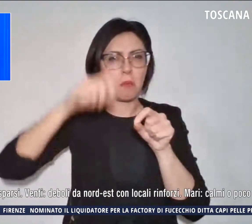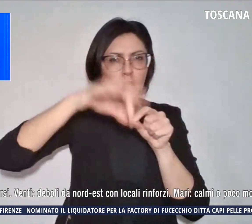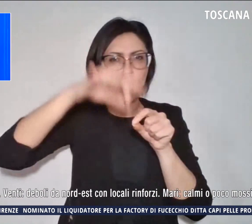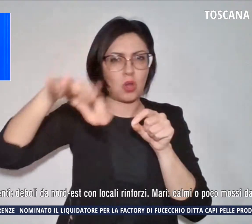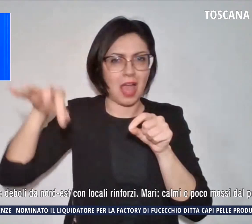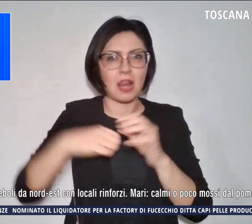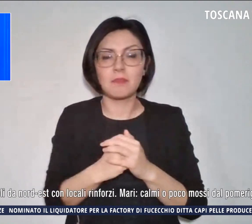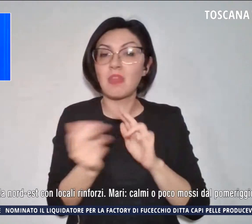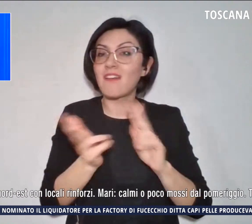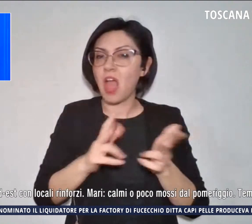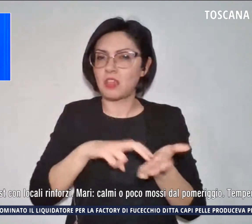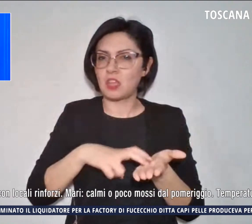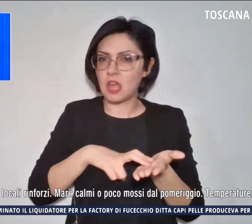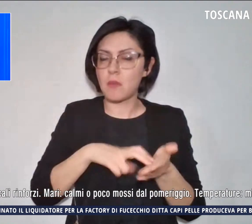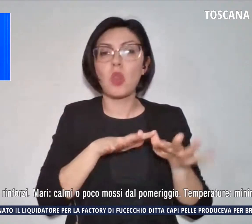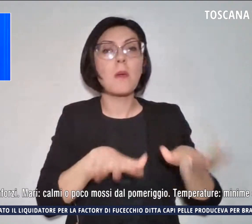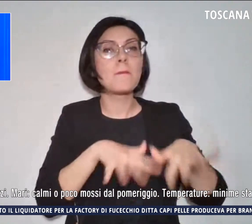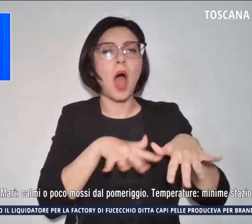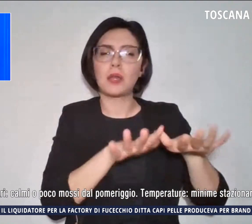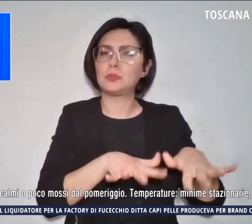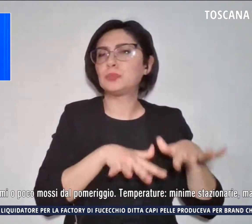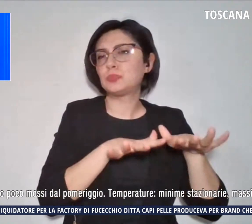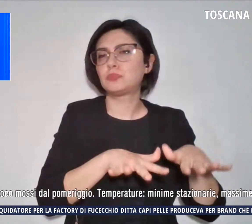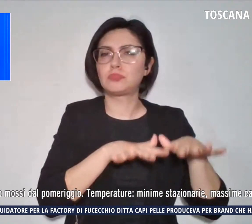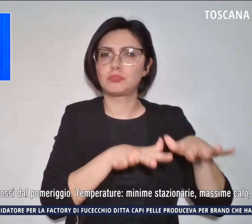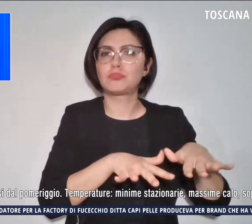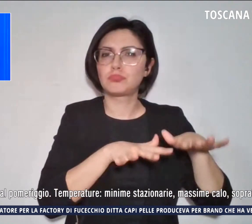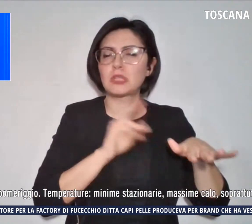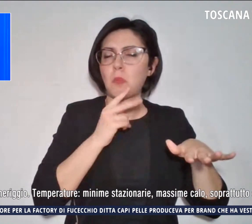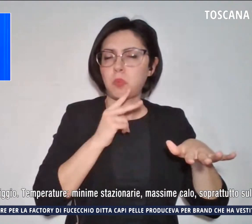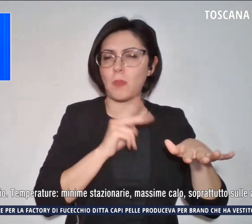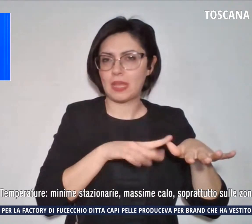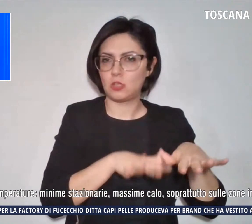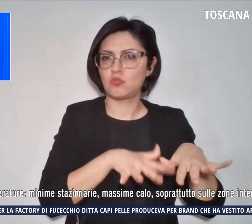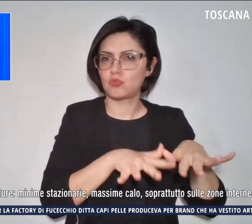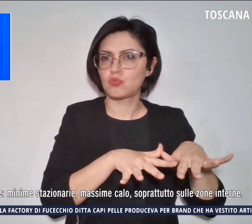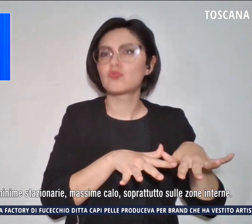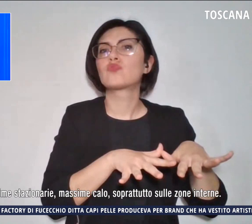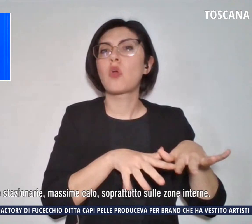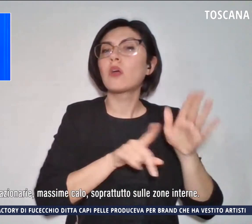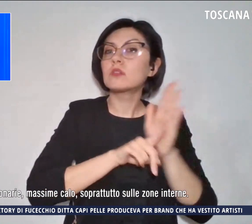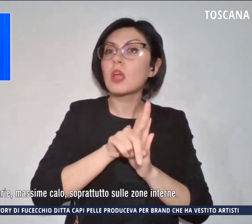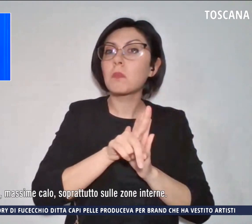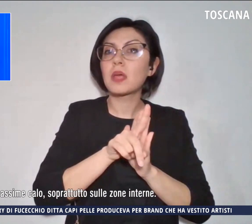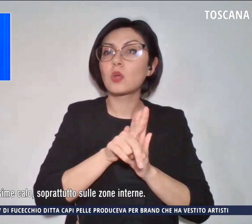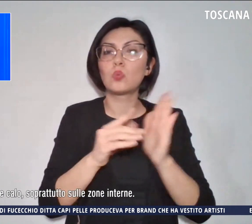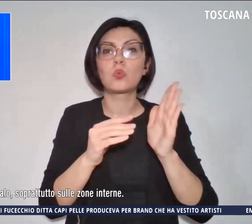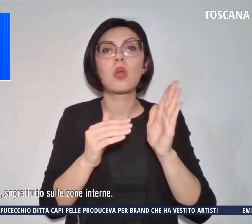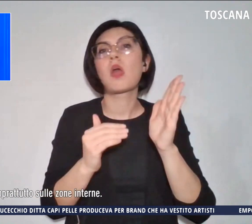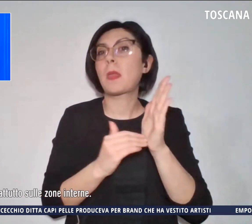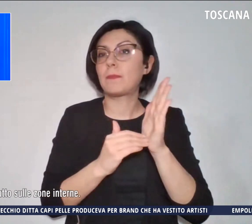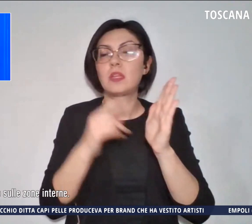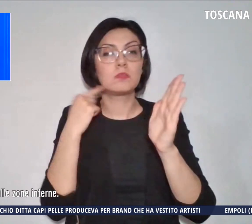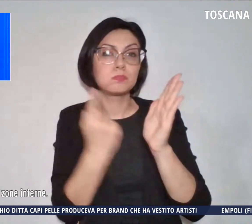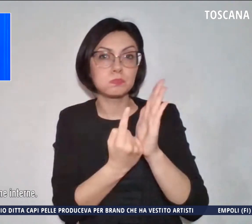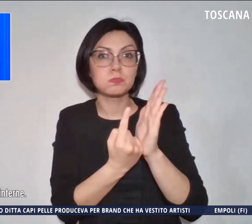venti sono deboli, i mari calmi o poco mossi dal pomeriggio, le temperature minime stazionarie